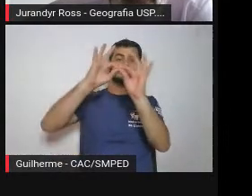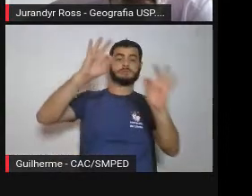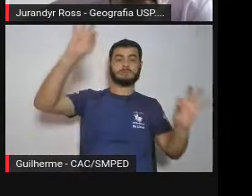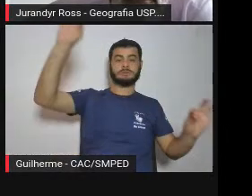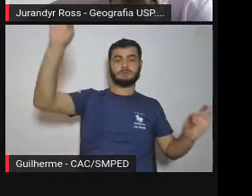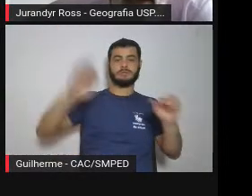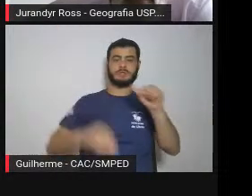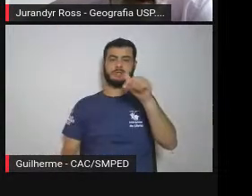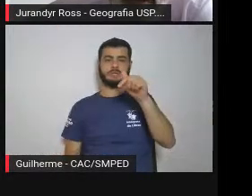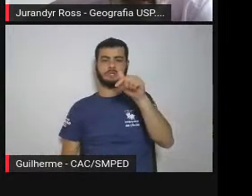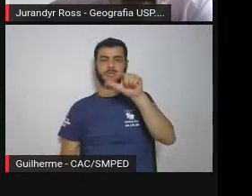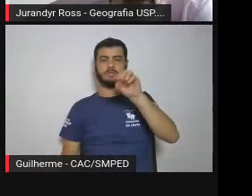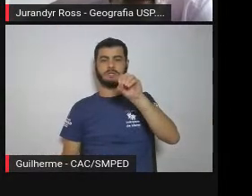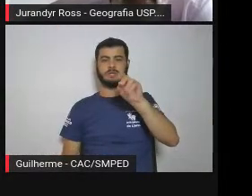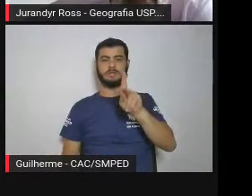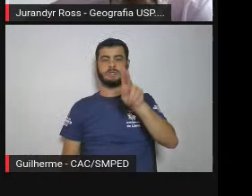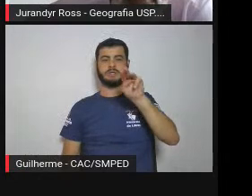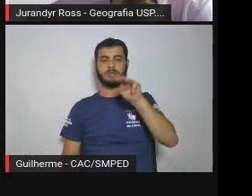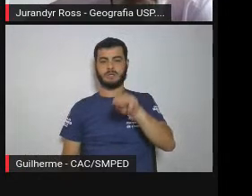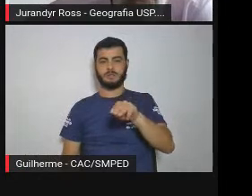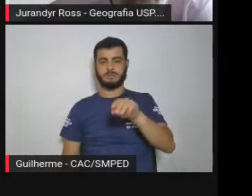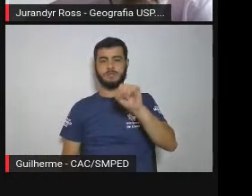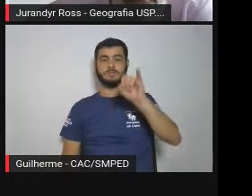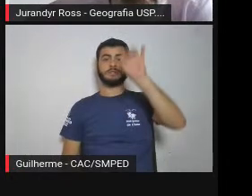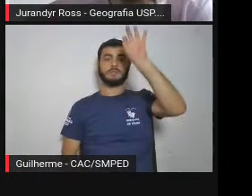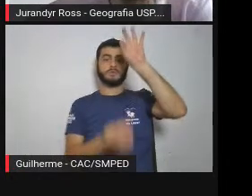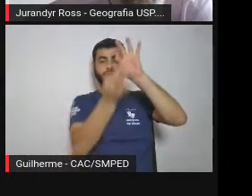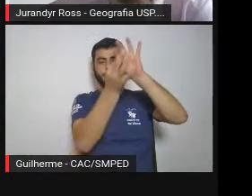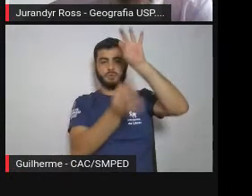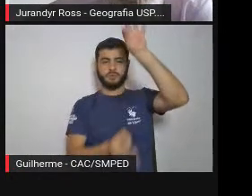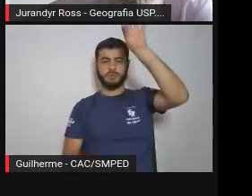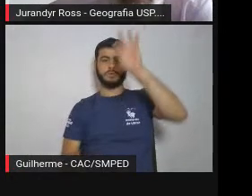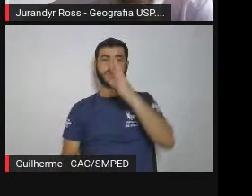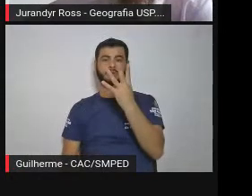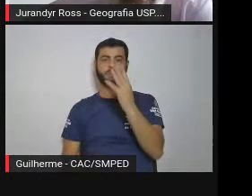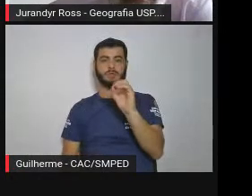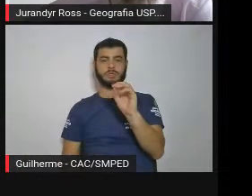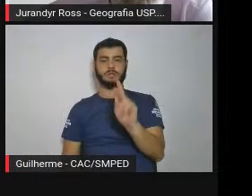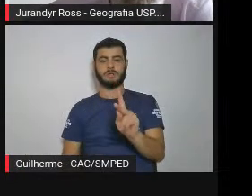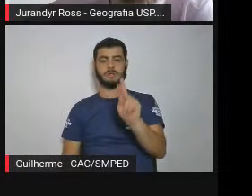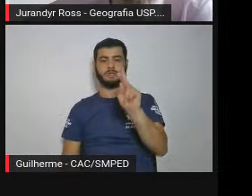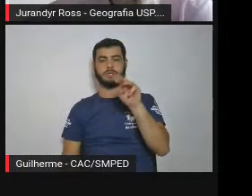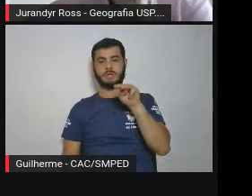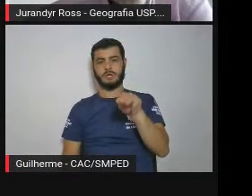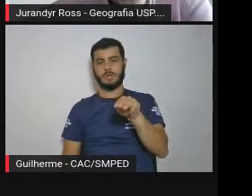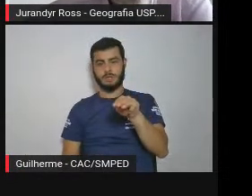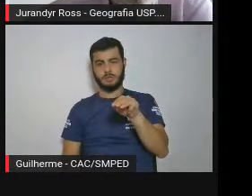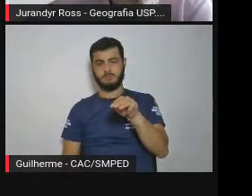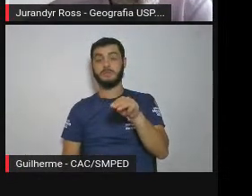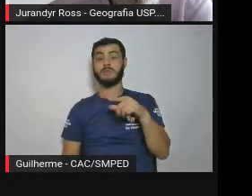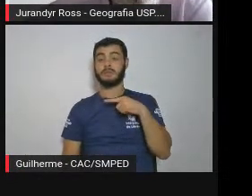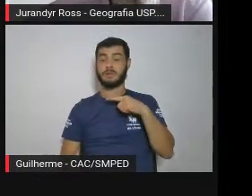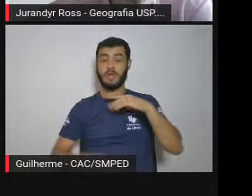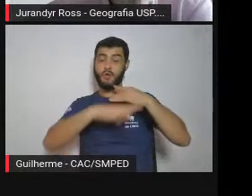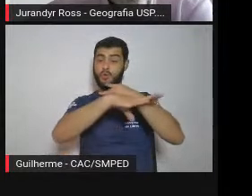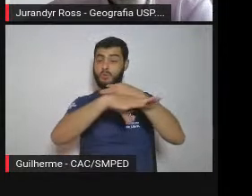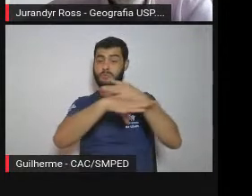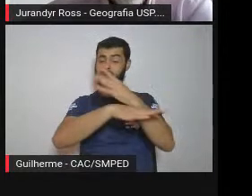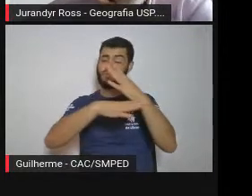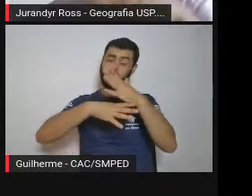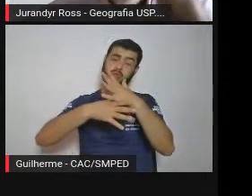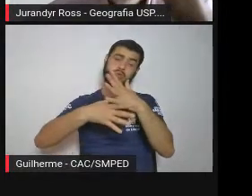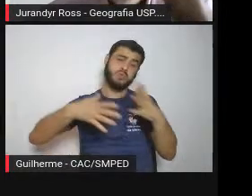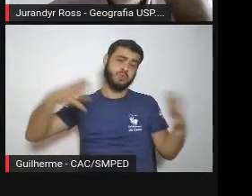para sul dá 40 quilômetros. Ou seja, nós temos uma mega área urbana, mega área urbana